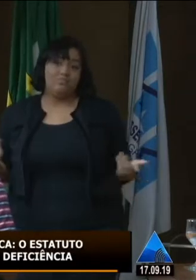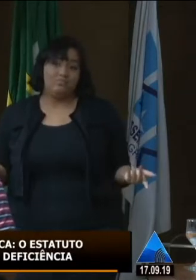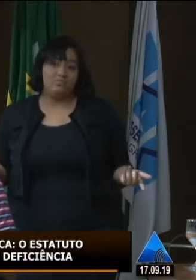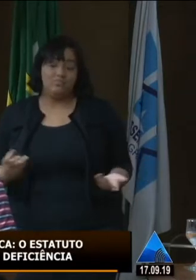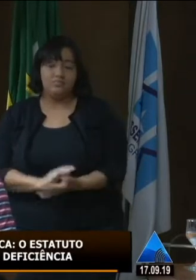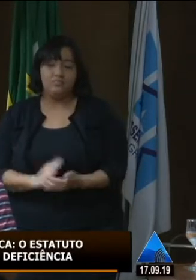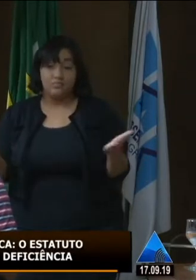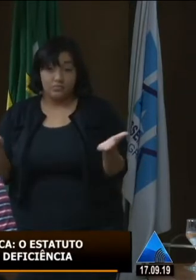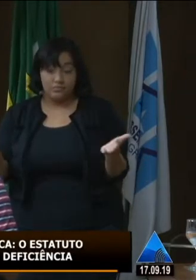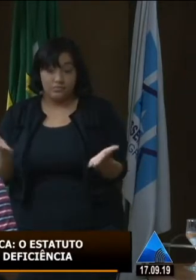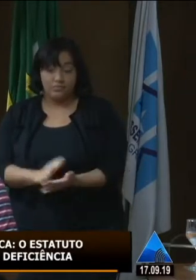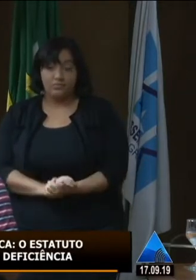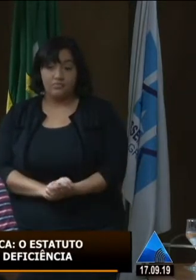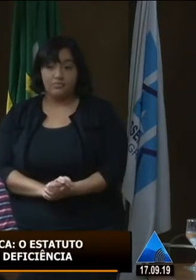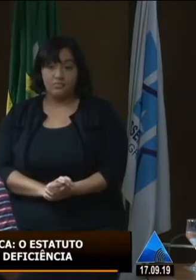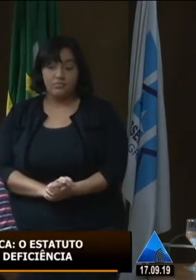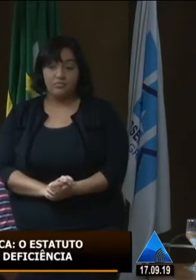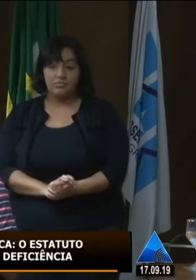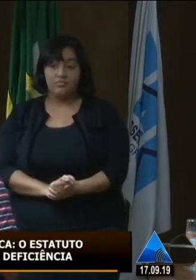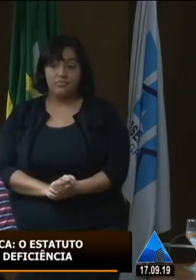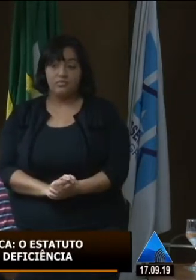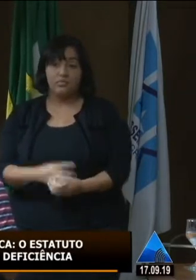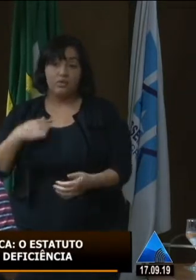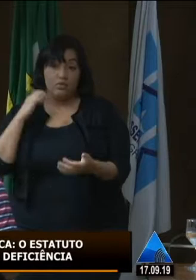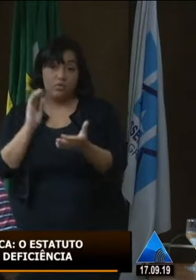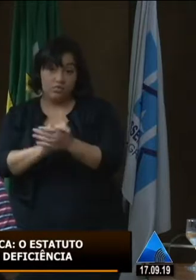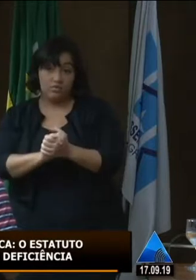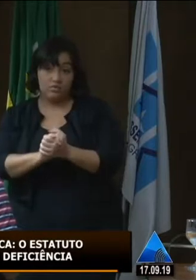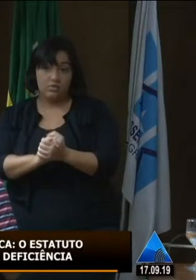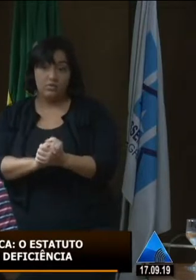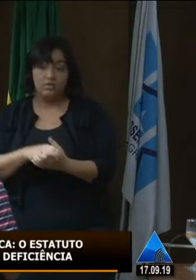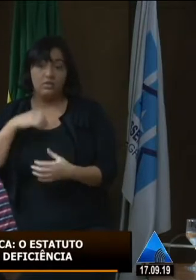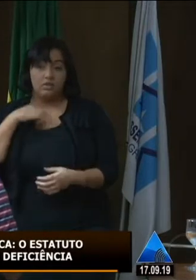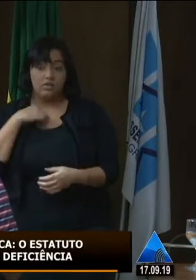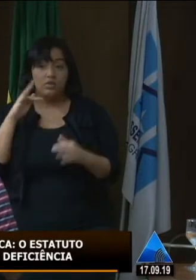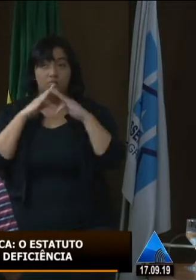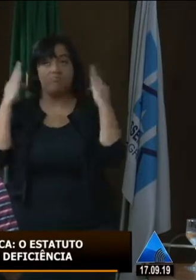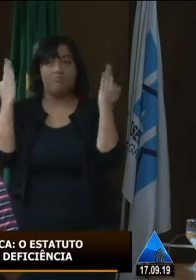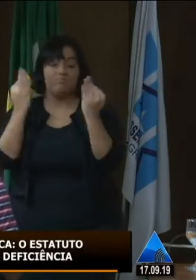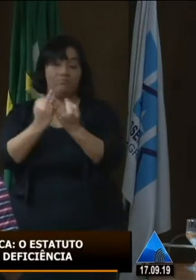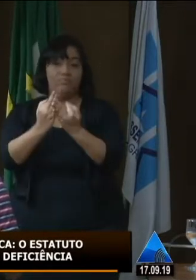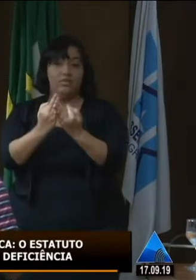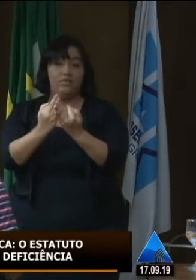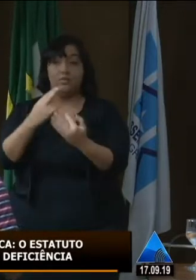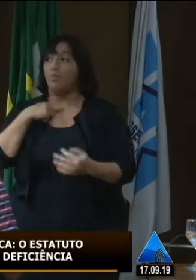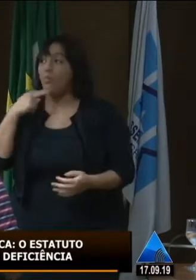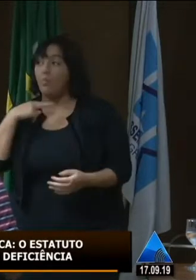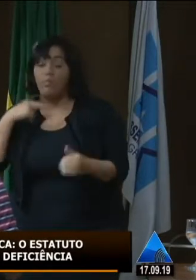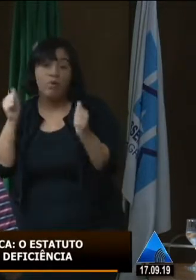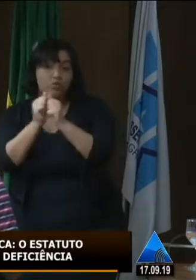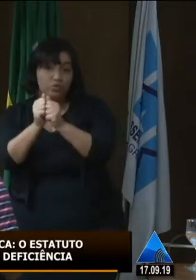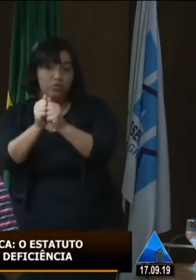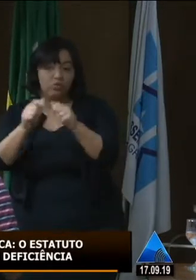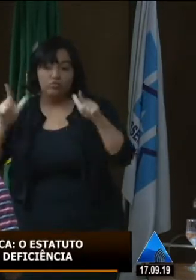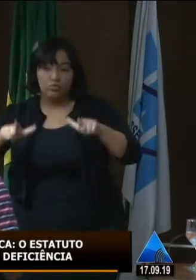E hoje já estando com uma companheira e tal, muitas vezes eu sujeito a minha família a não ir para esse local,